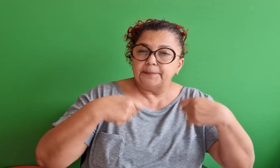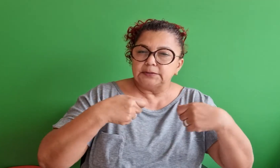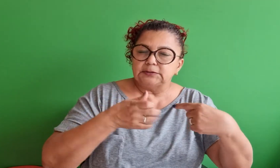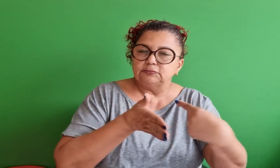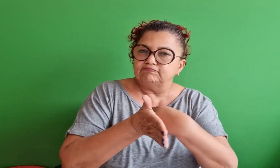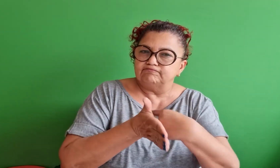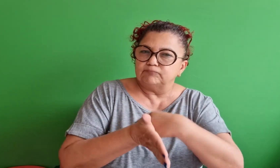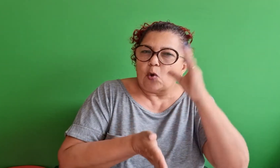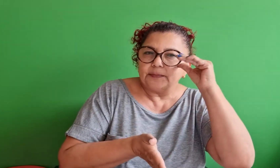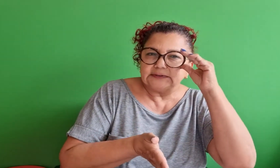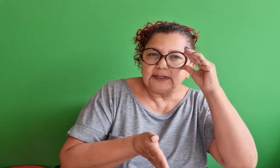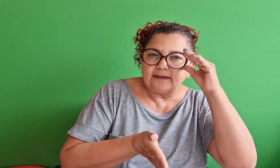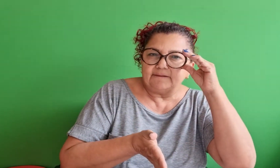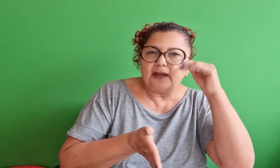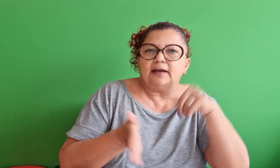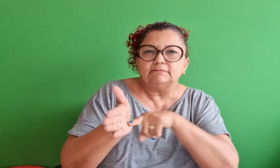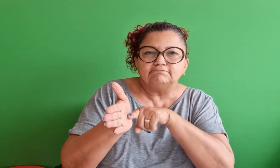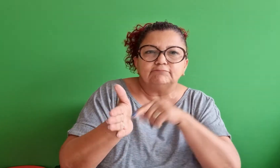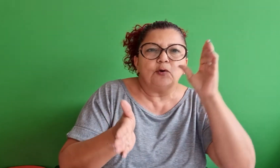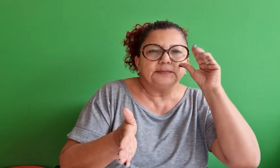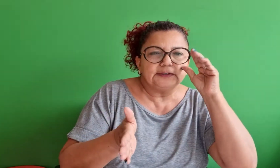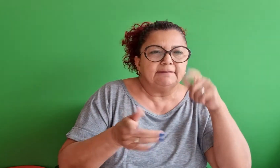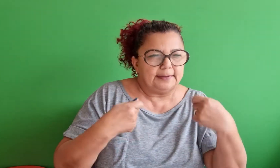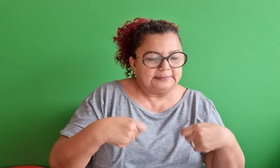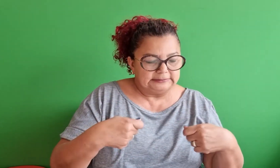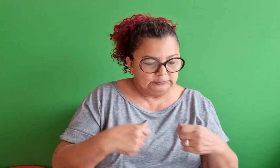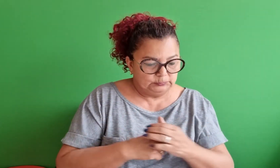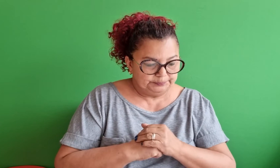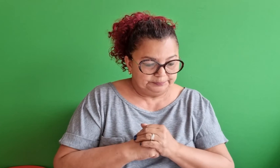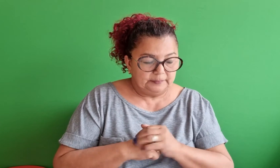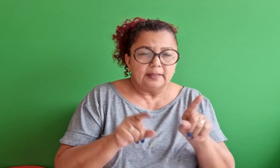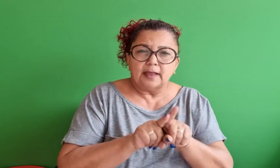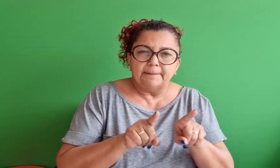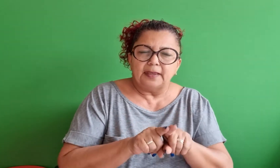Então, é preciso se investigar, se observar, responder